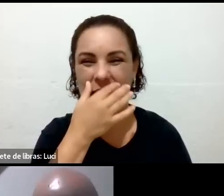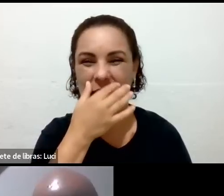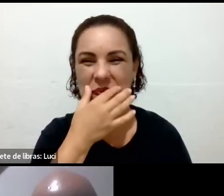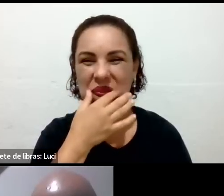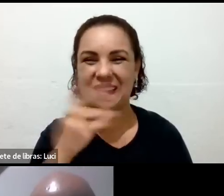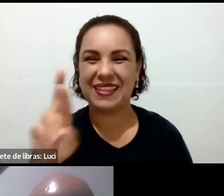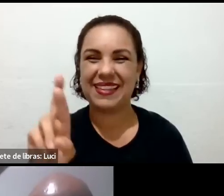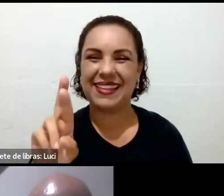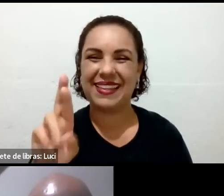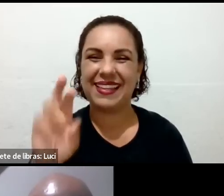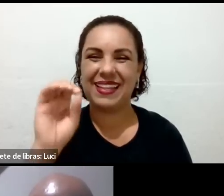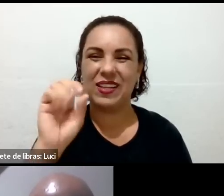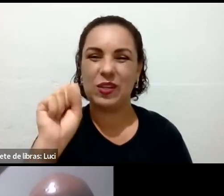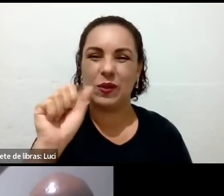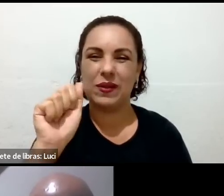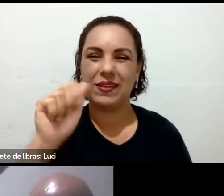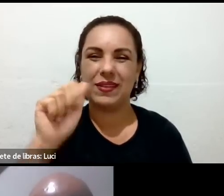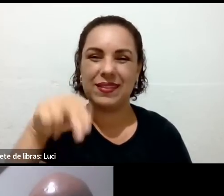Desculpa, perdão.